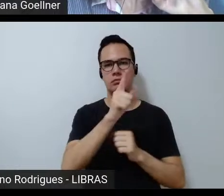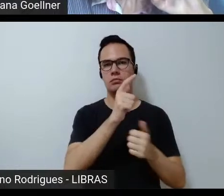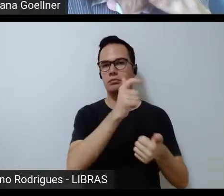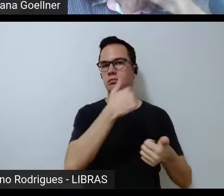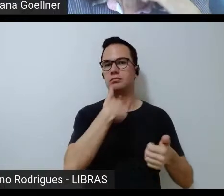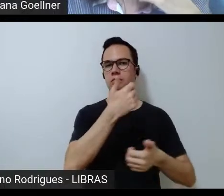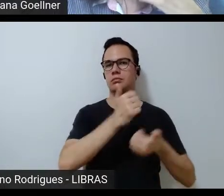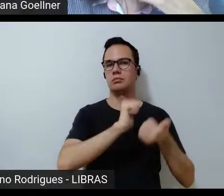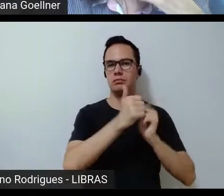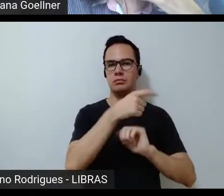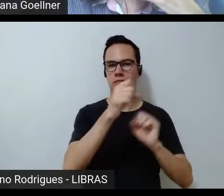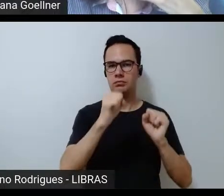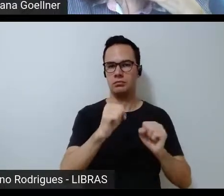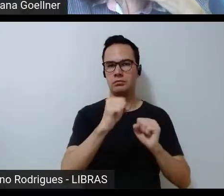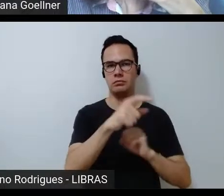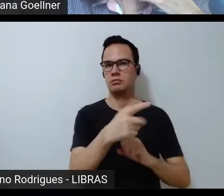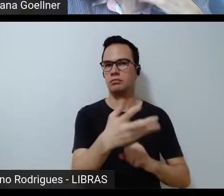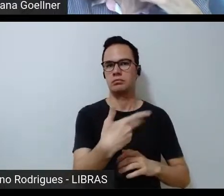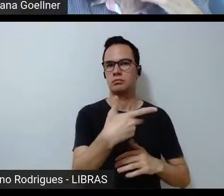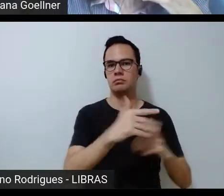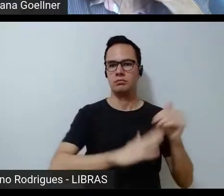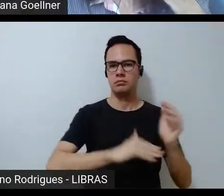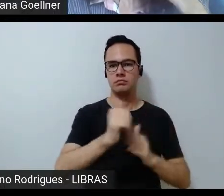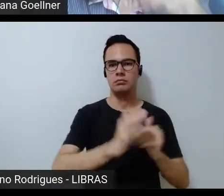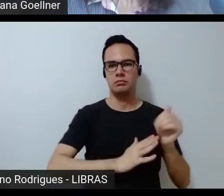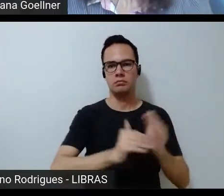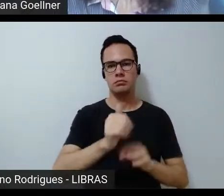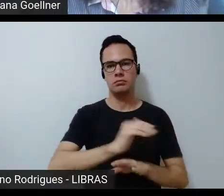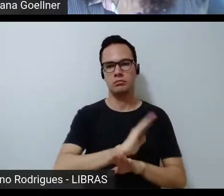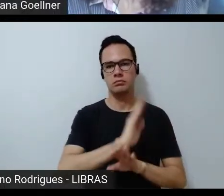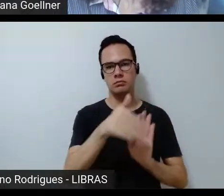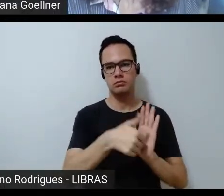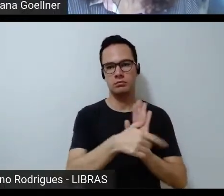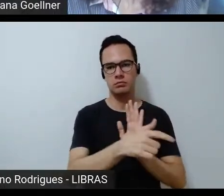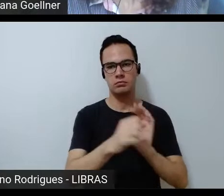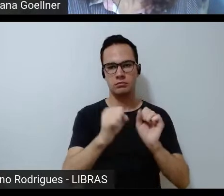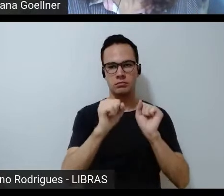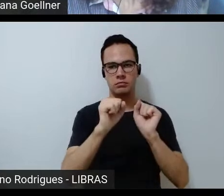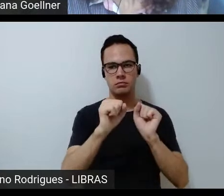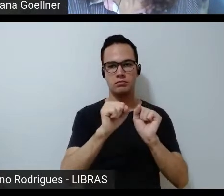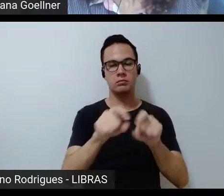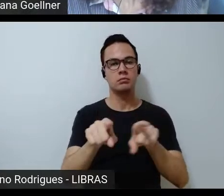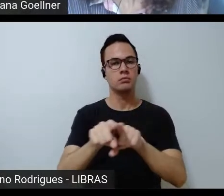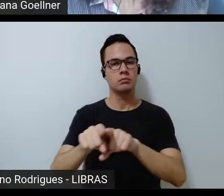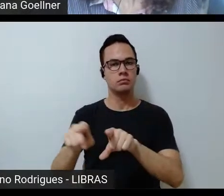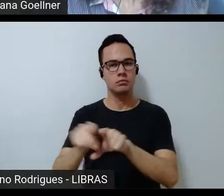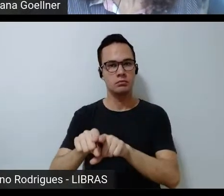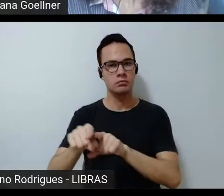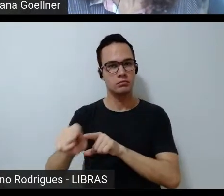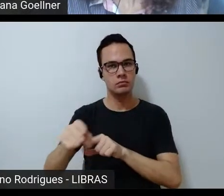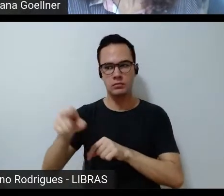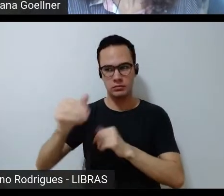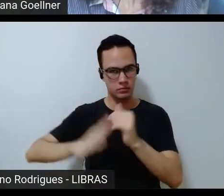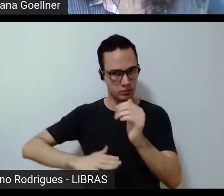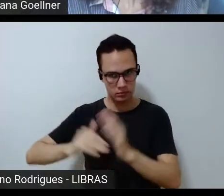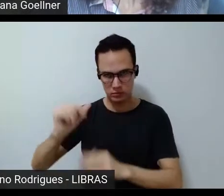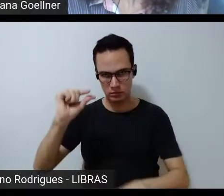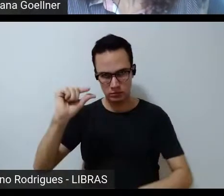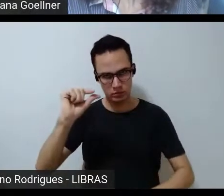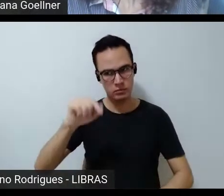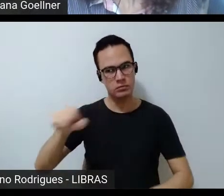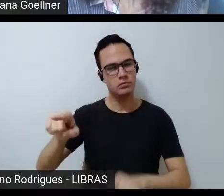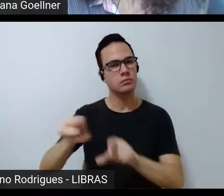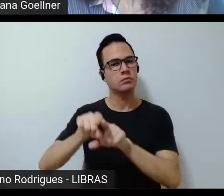habilidosos de alto rendimento com toda a sua potência como os menos habilidosos têm o